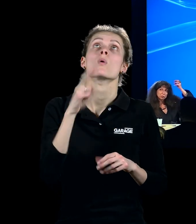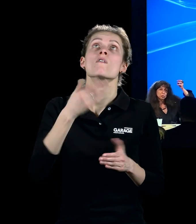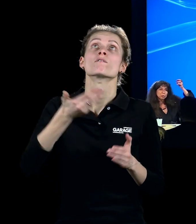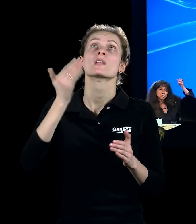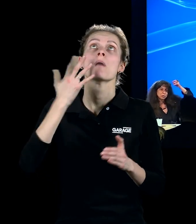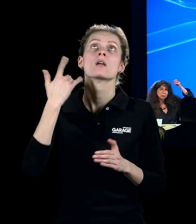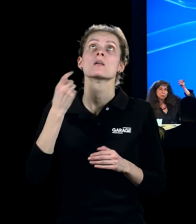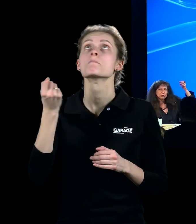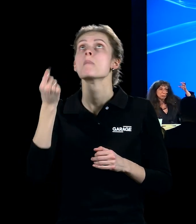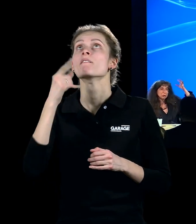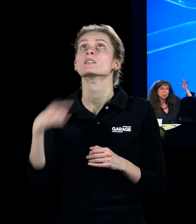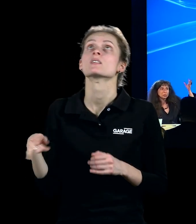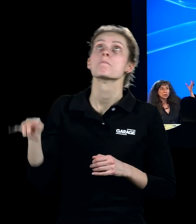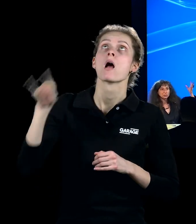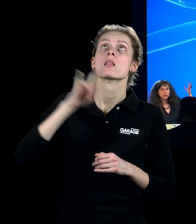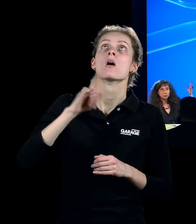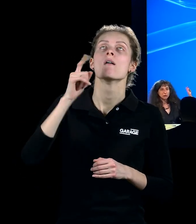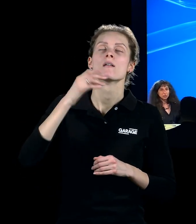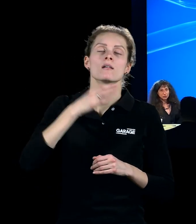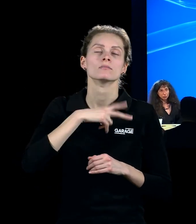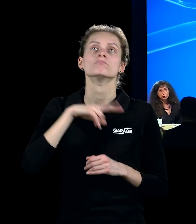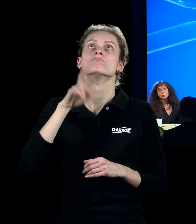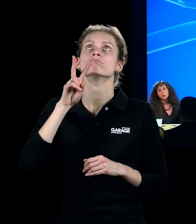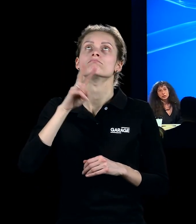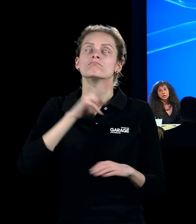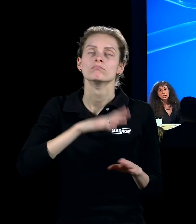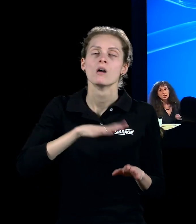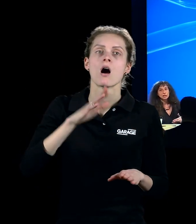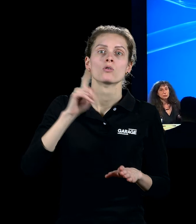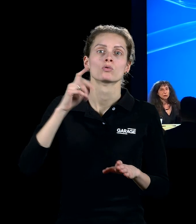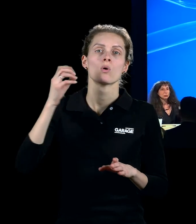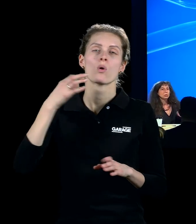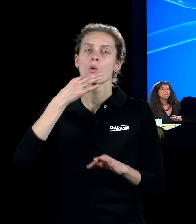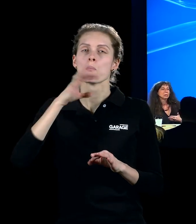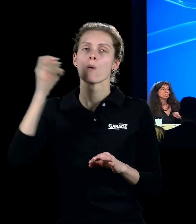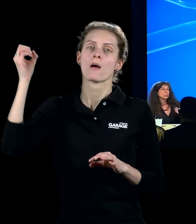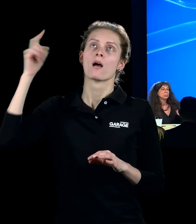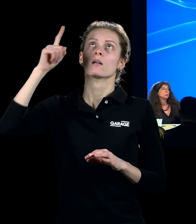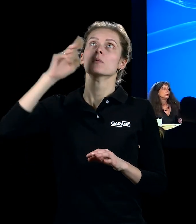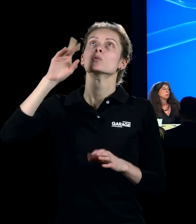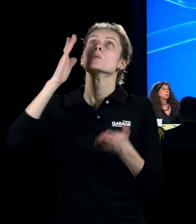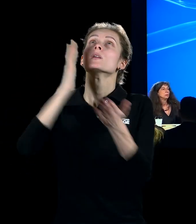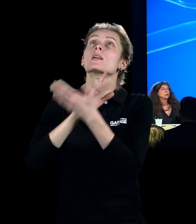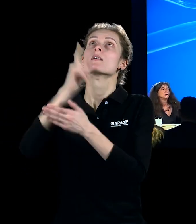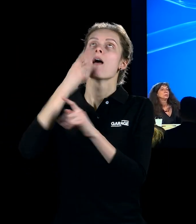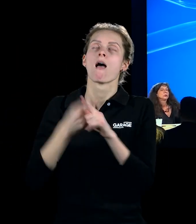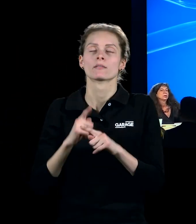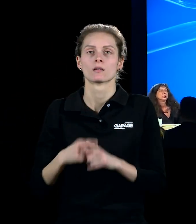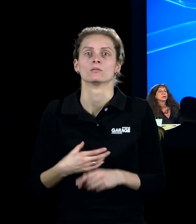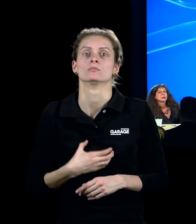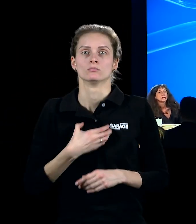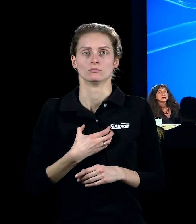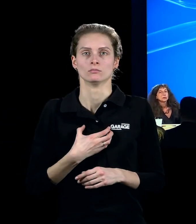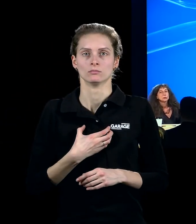что любое пятно света в небе является угрозой, и второе, у него в одном из интервью, он